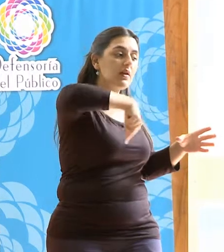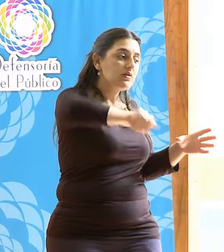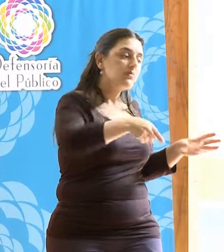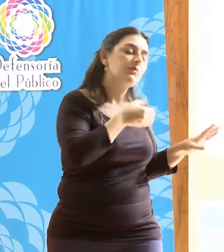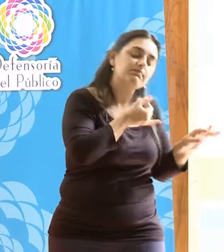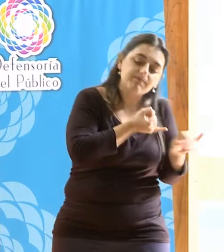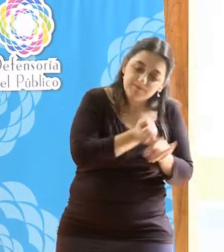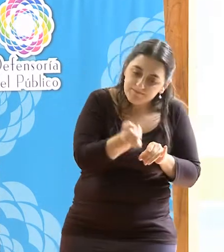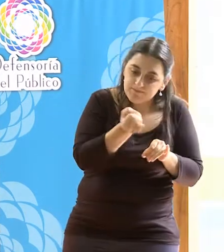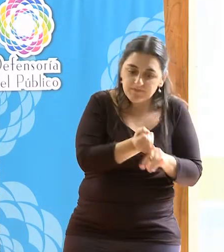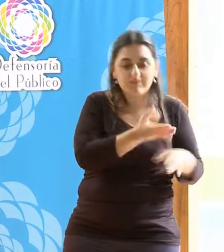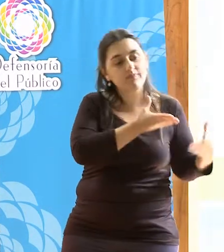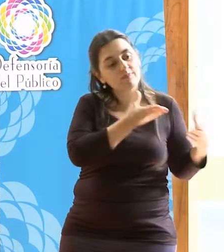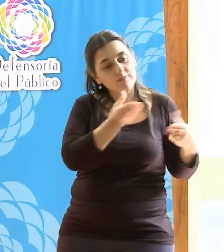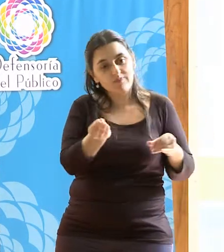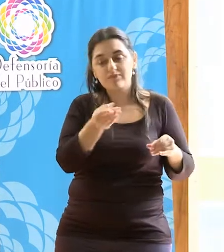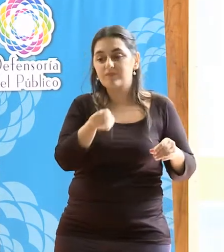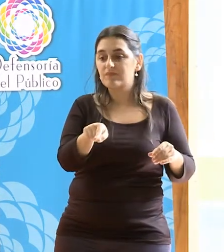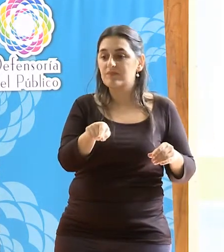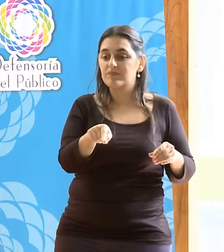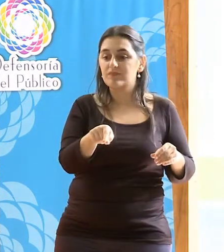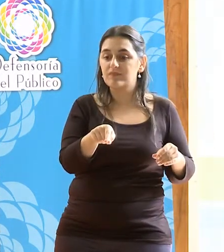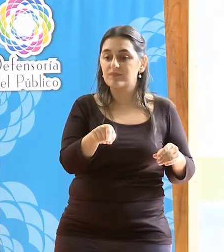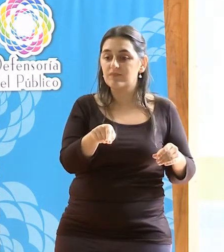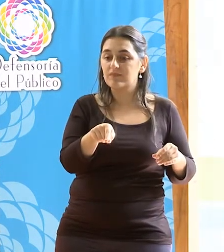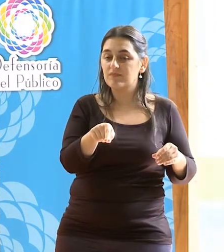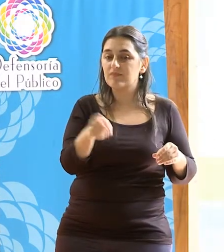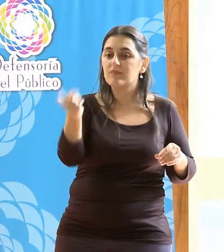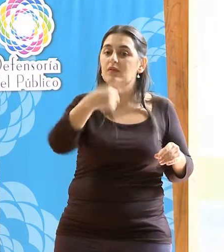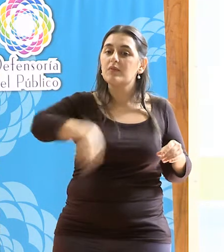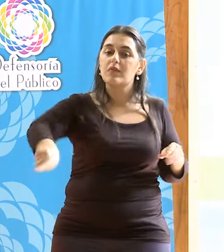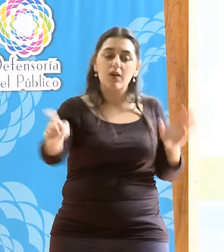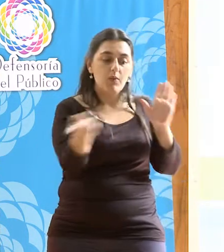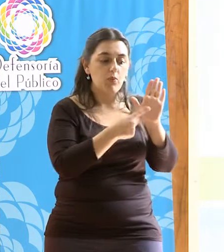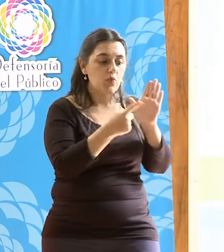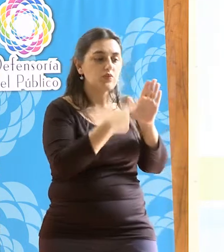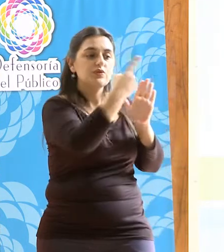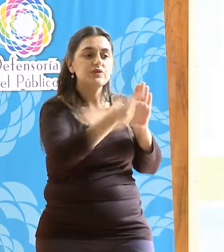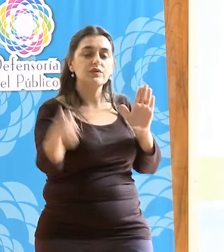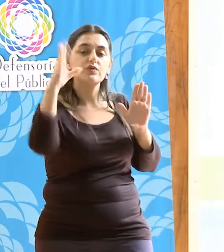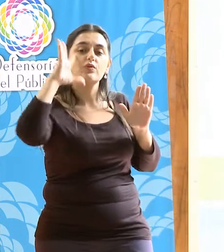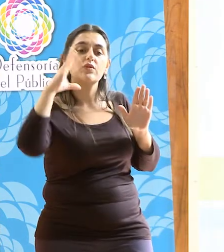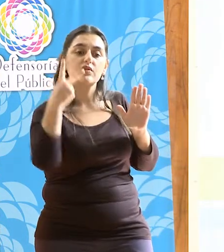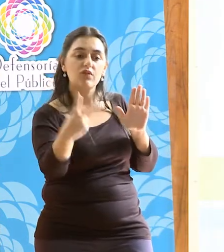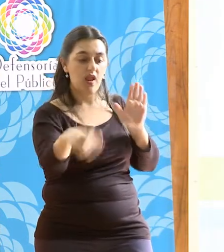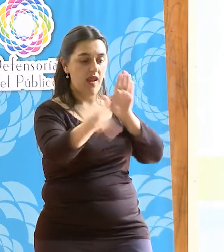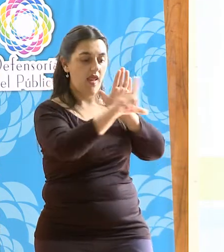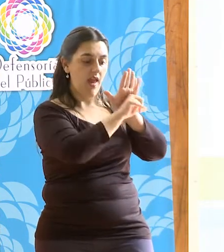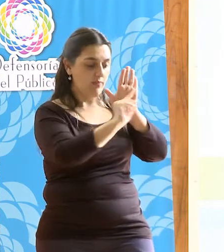se ejecute el artículo 152 de la ley de medios. De